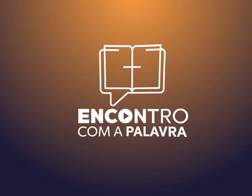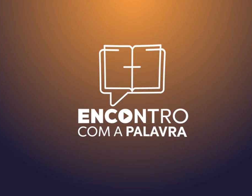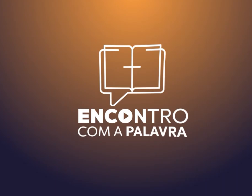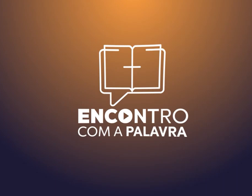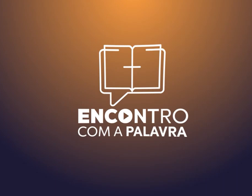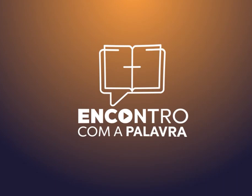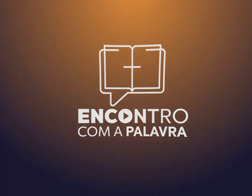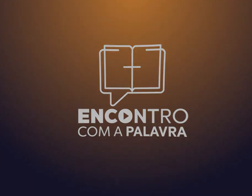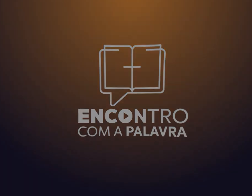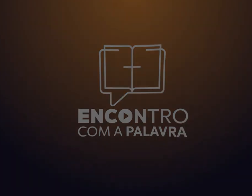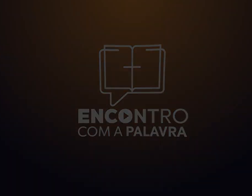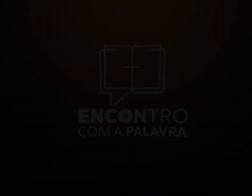próxima Obrigado.